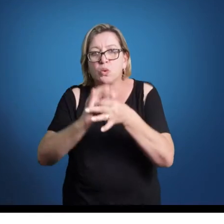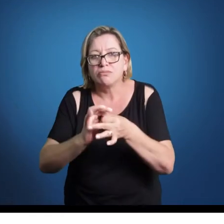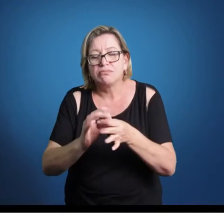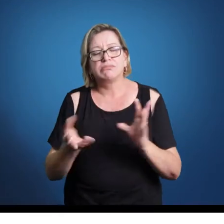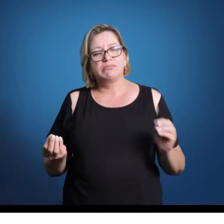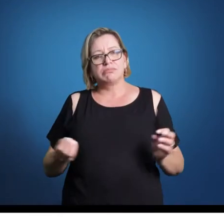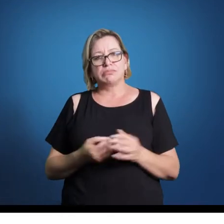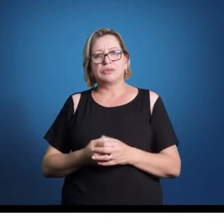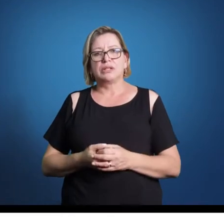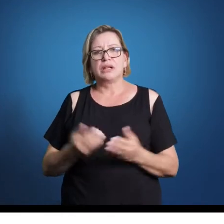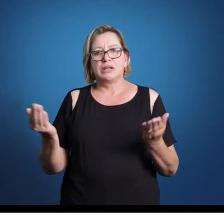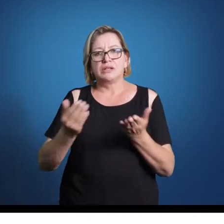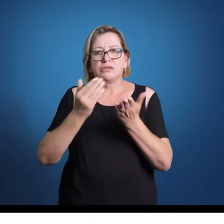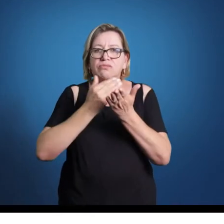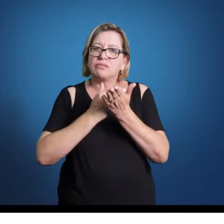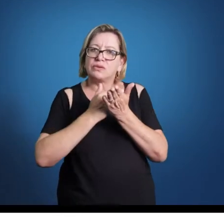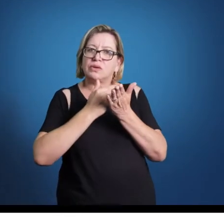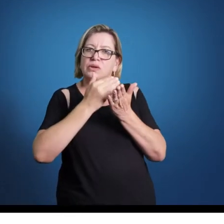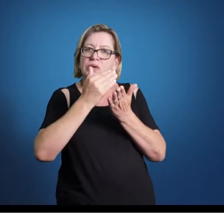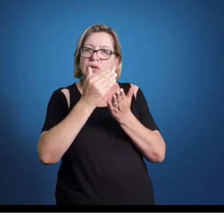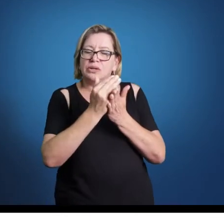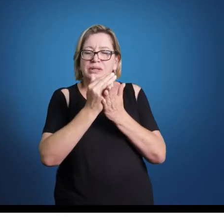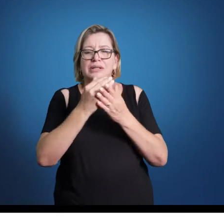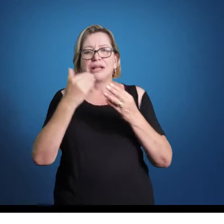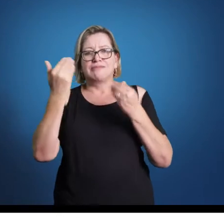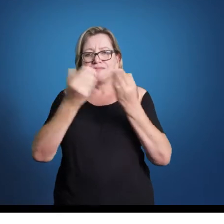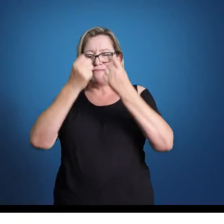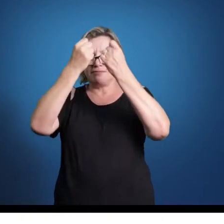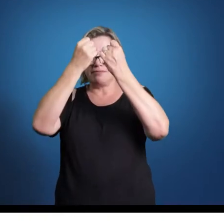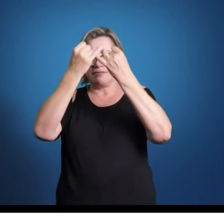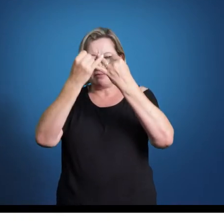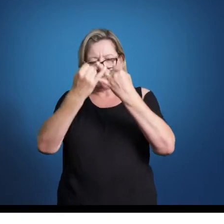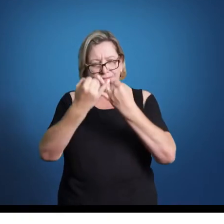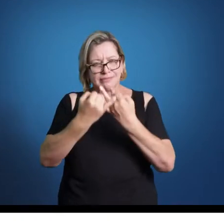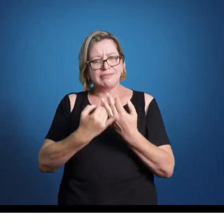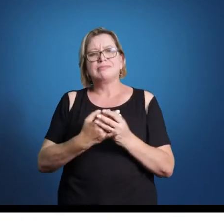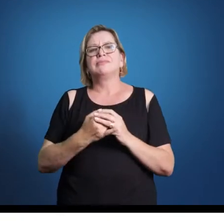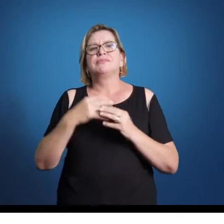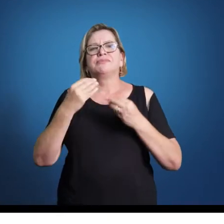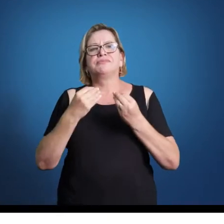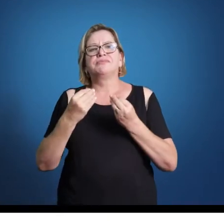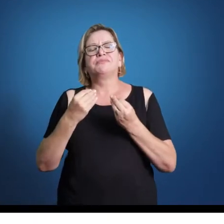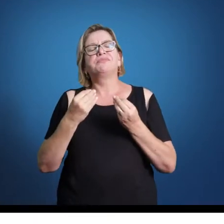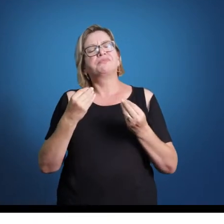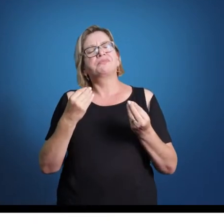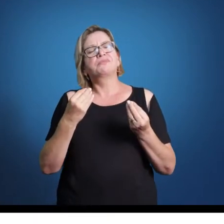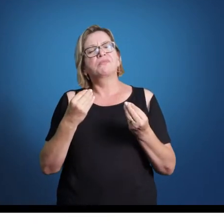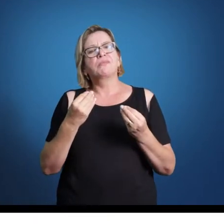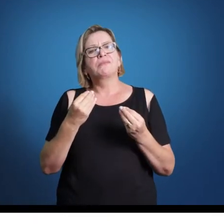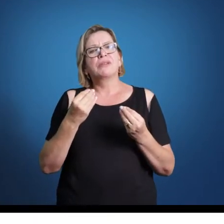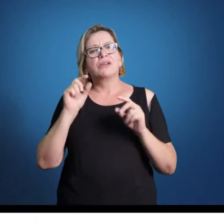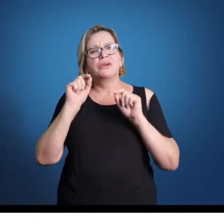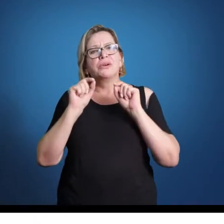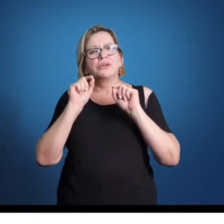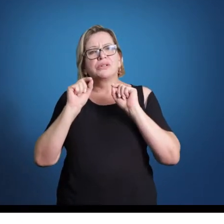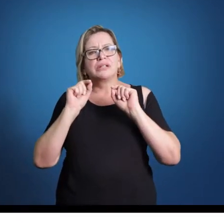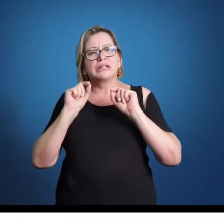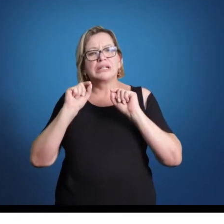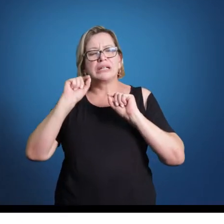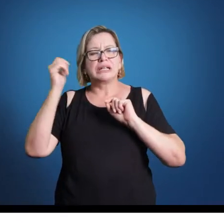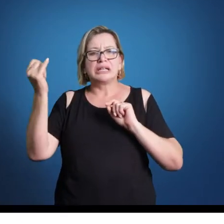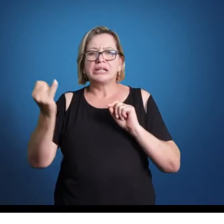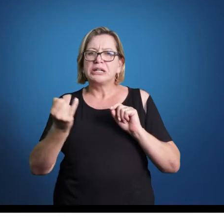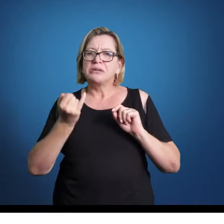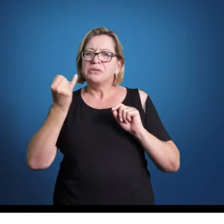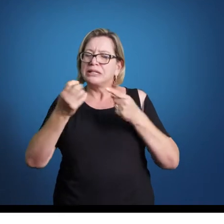A gente vai começar aqui o nosso encontro falando de algumas coisas interessantes, algumas características que